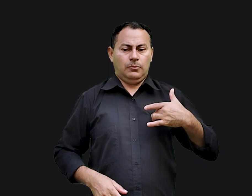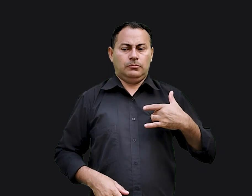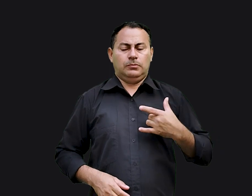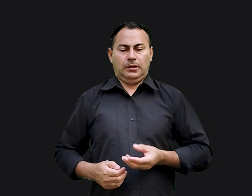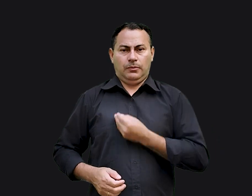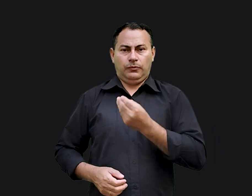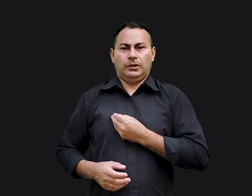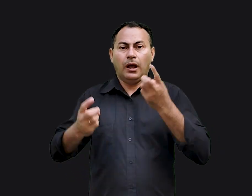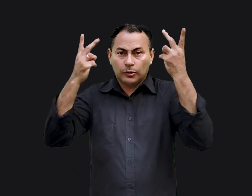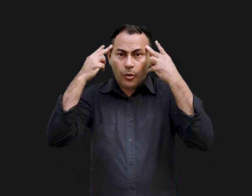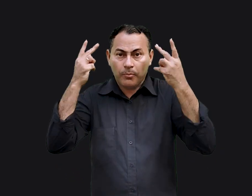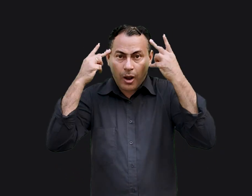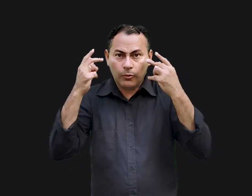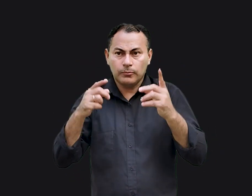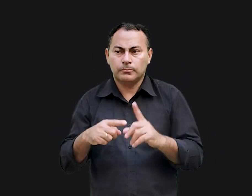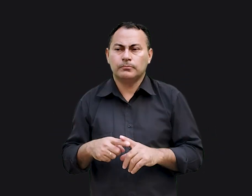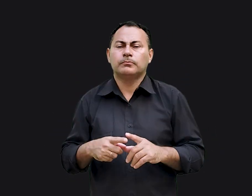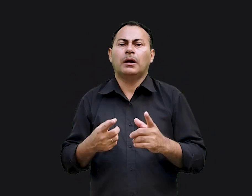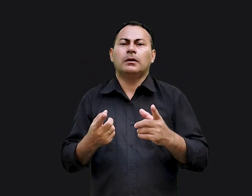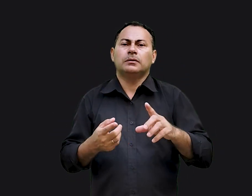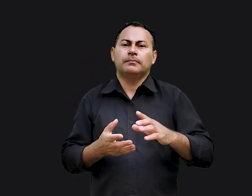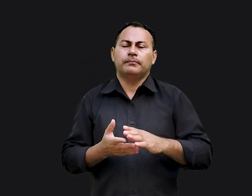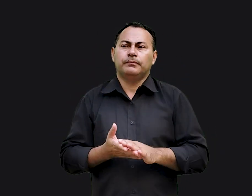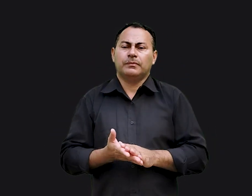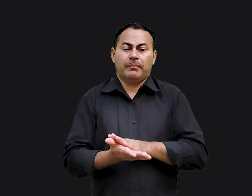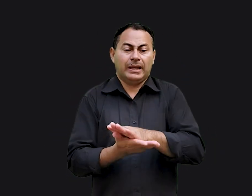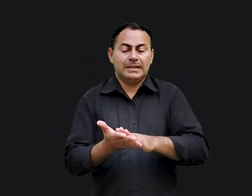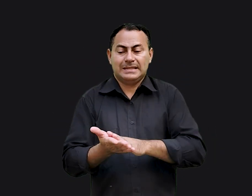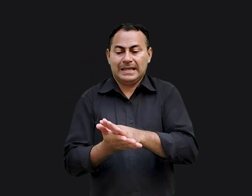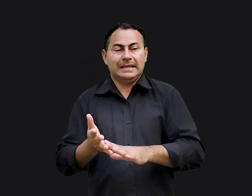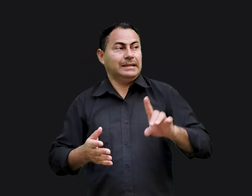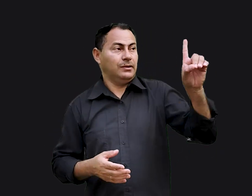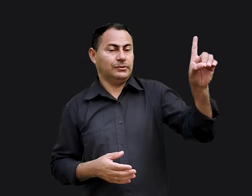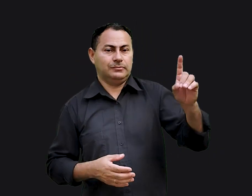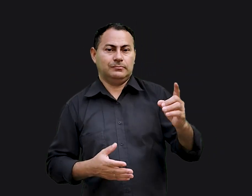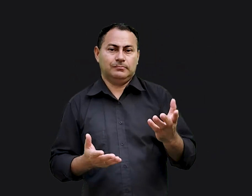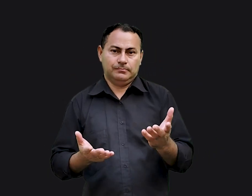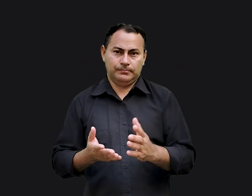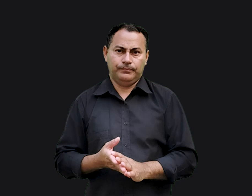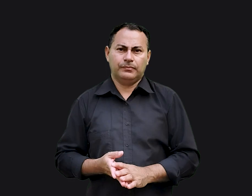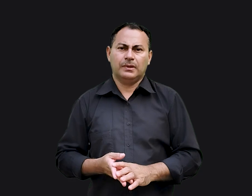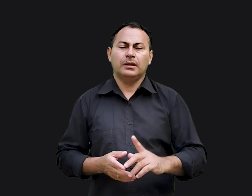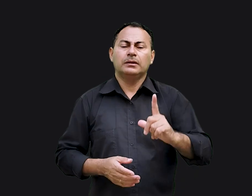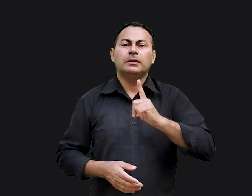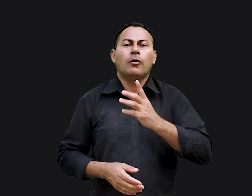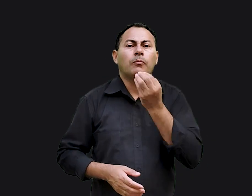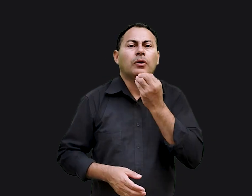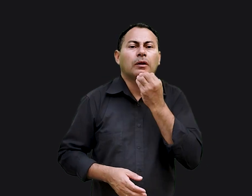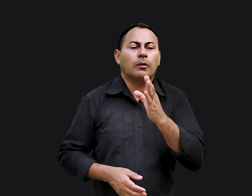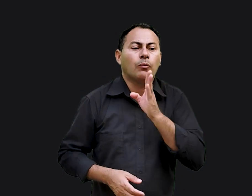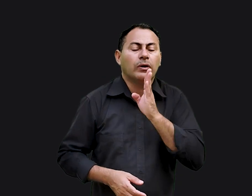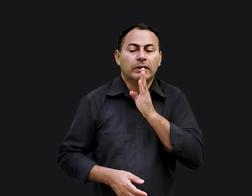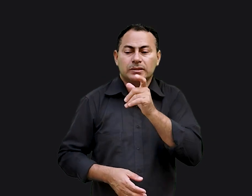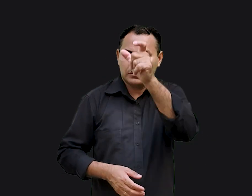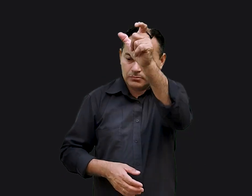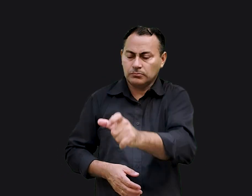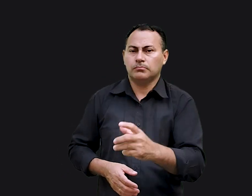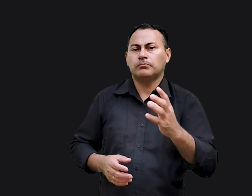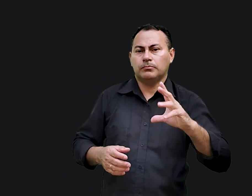saudável e levava uma vida normal, mas sem Deus. E tive a oportunidade de conhecê-la